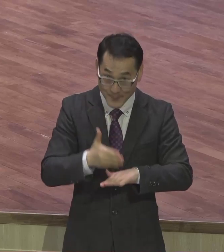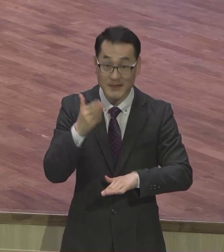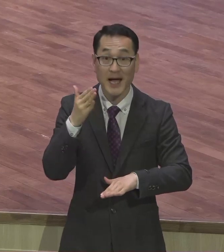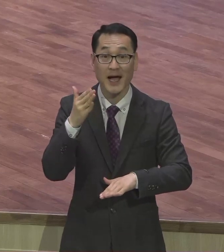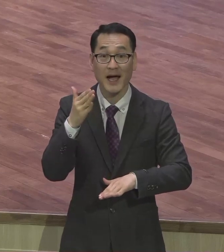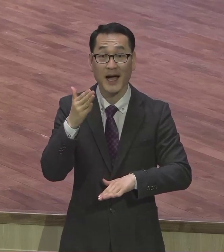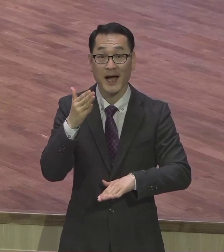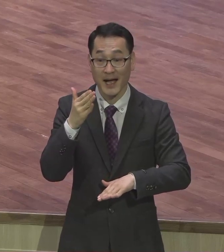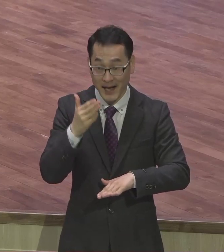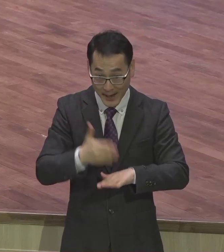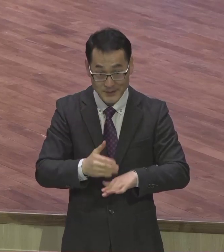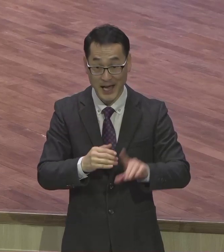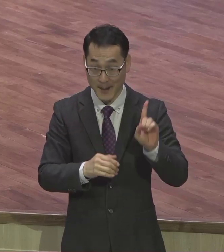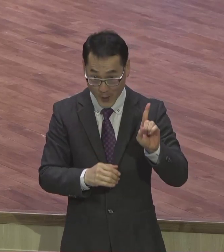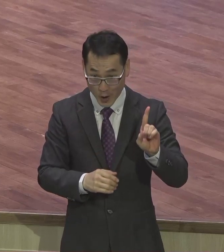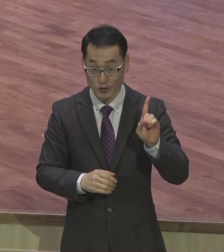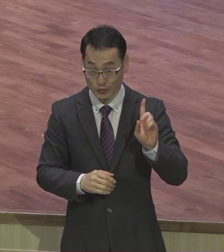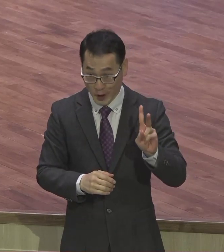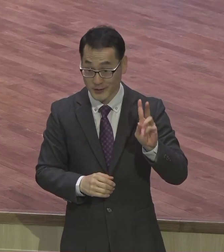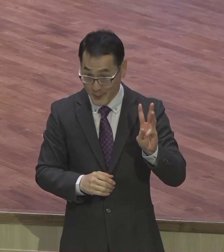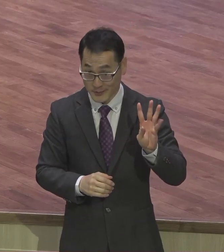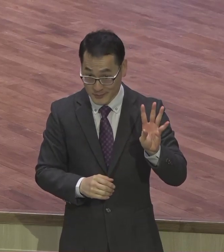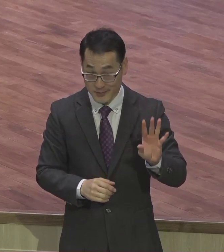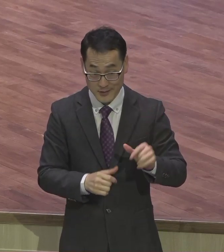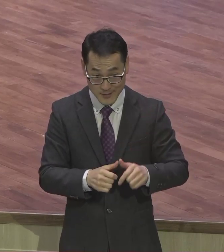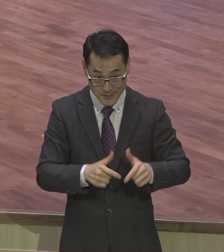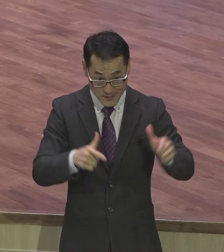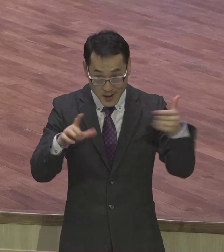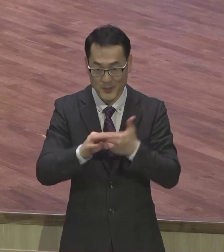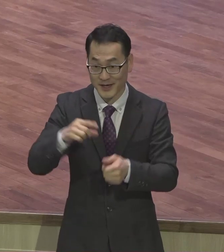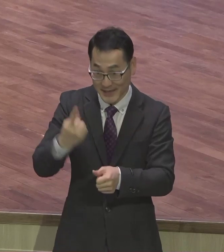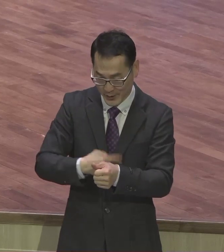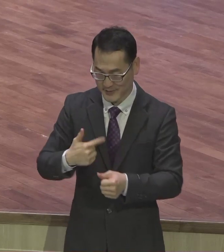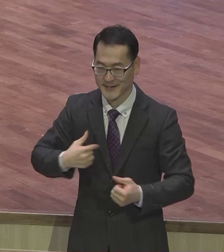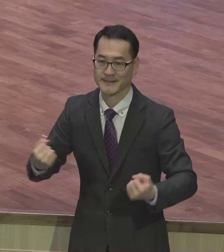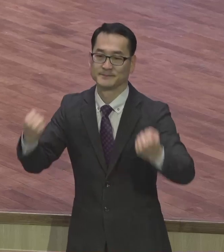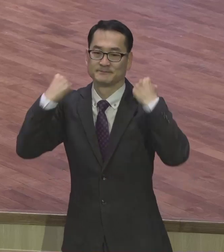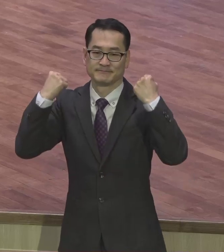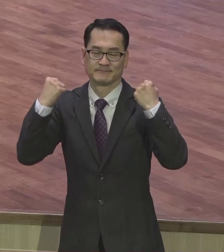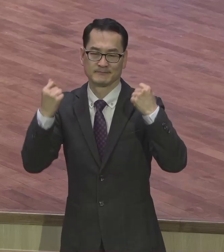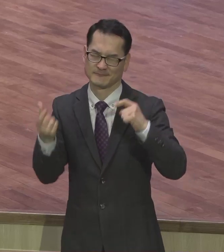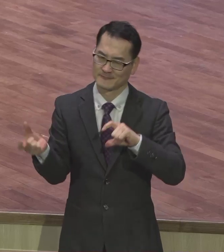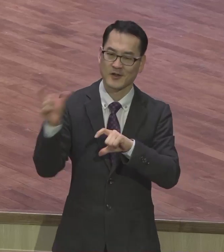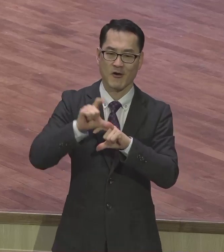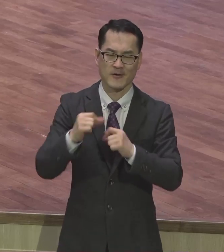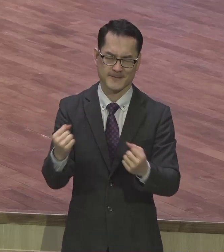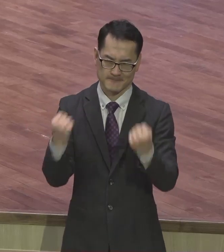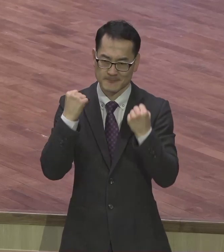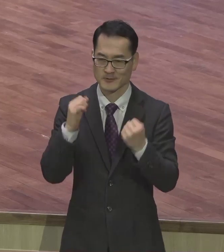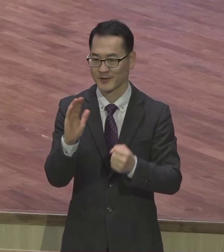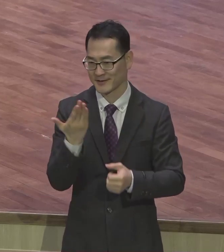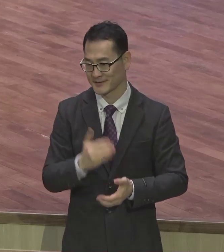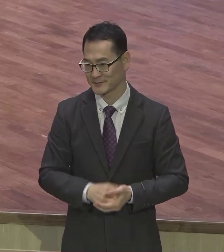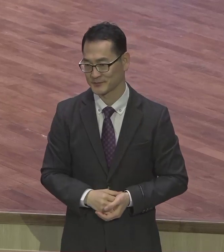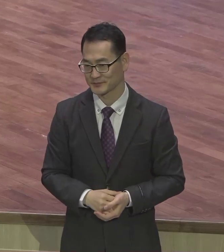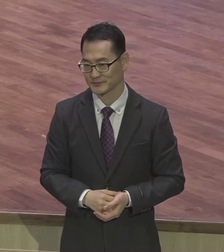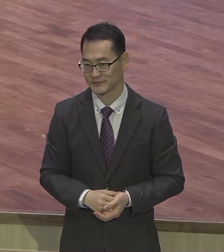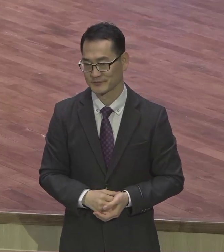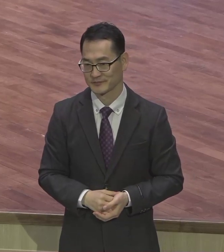감사가 나를 살리는 거예요 그래서 대상과 전서 5장 16절에서 18절의 말씀에 뭐랬습니다 강조하고 있어요